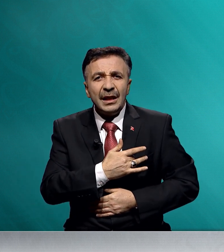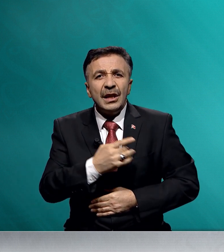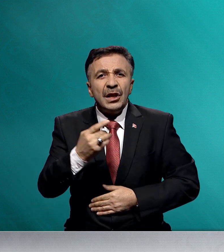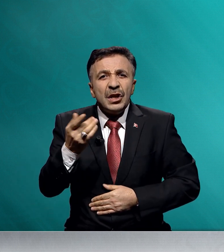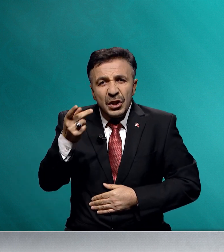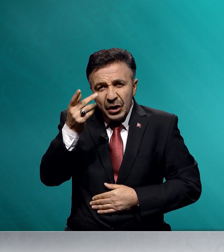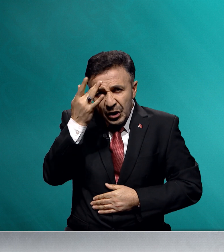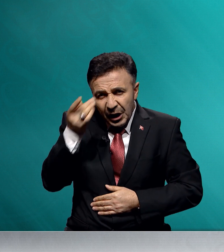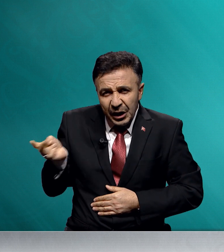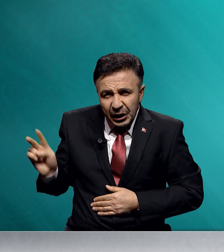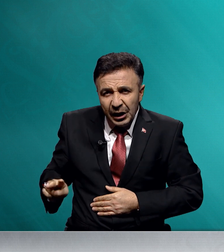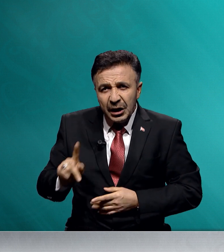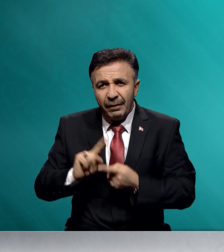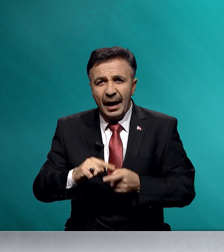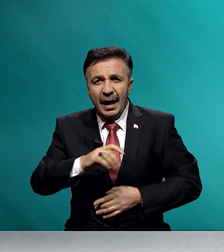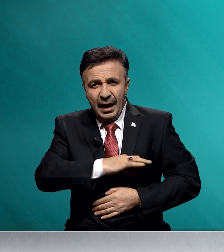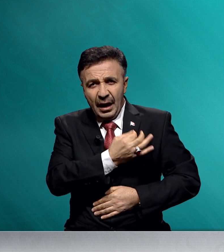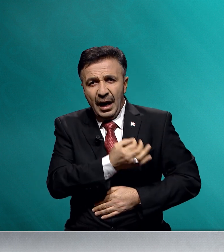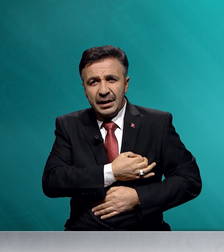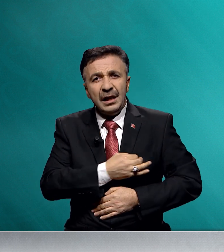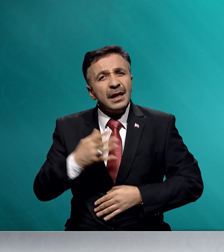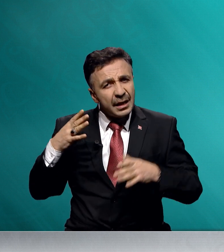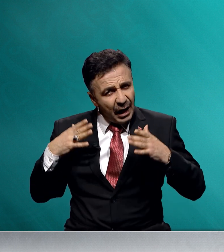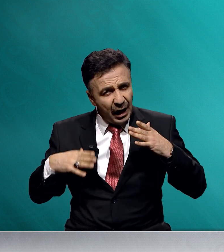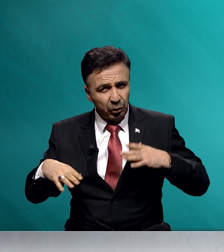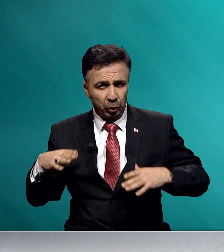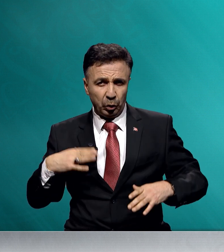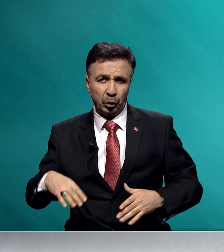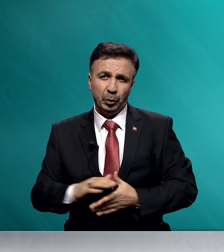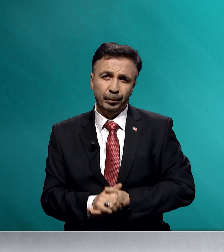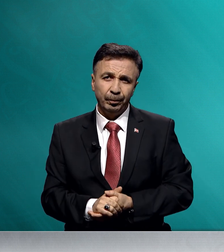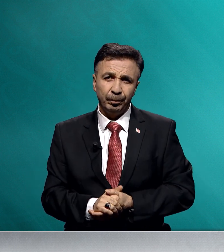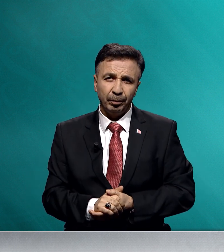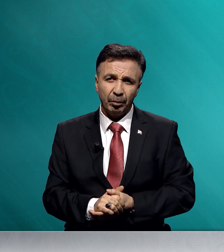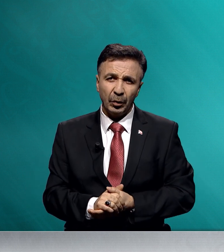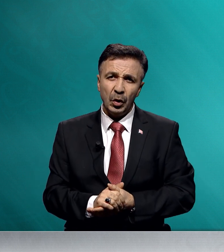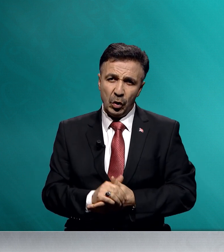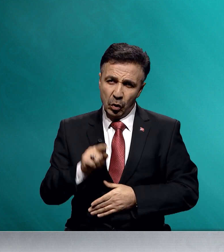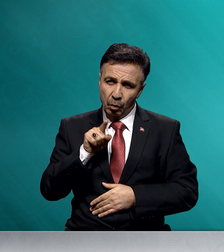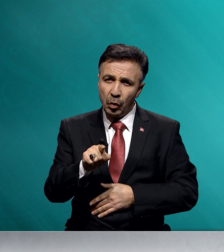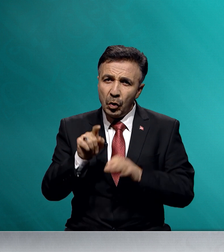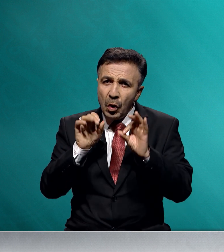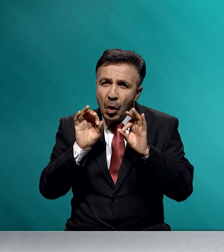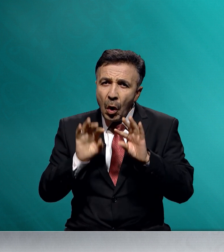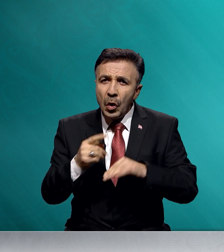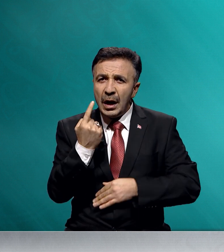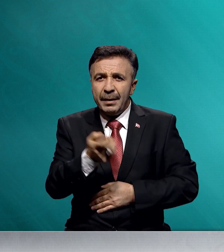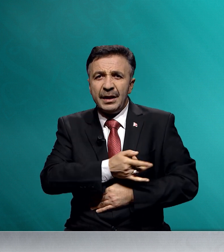şehitlik ve gazilik arzusudur. Bu öyle bir